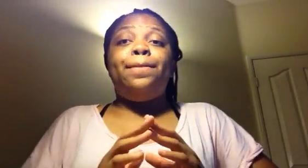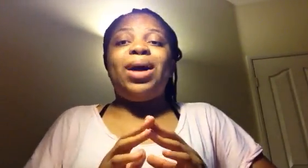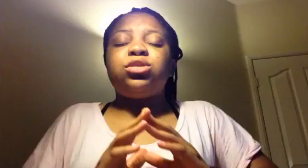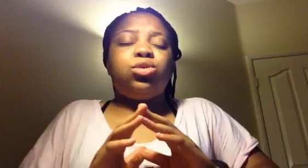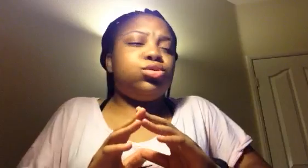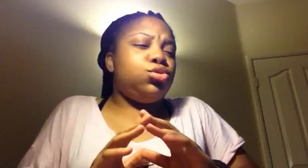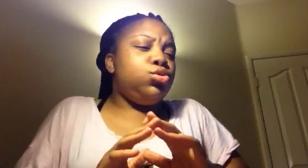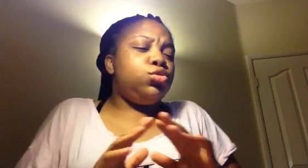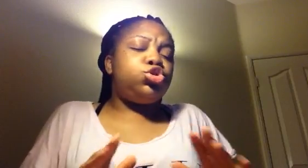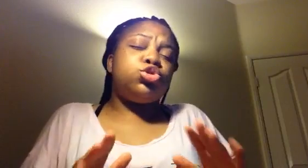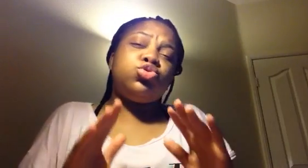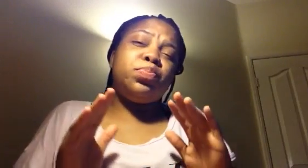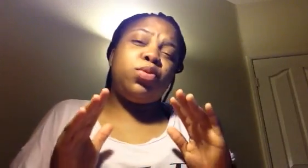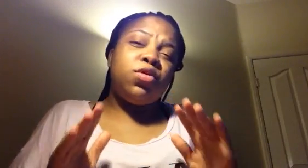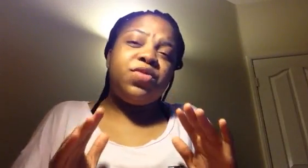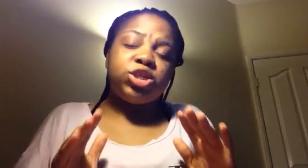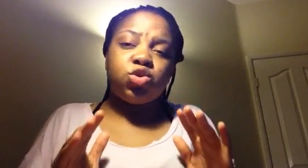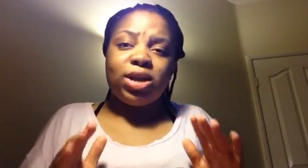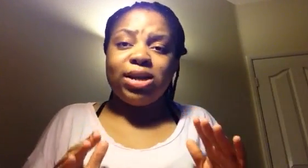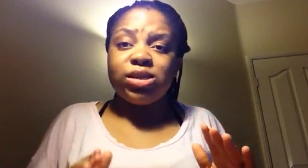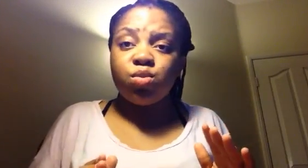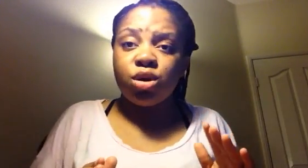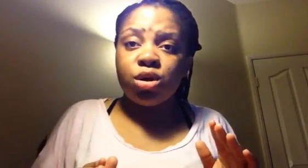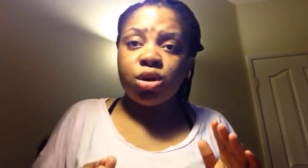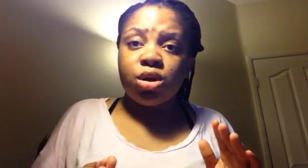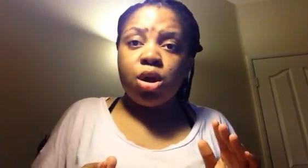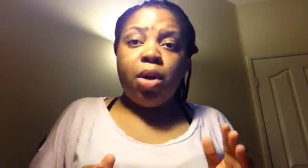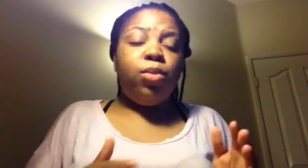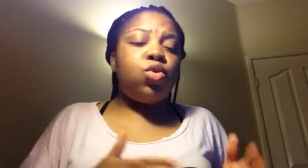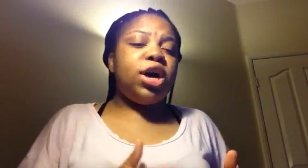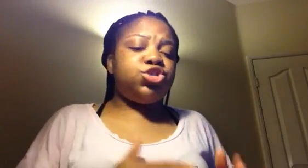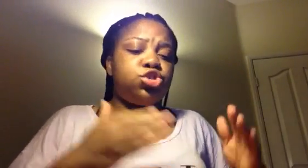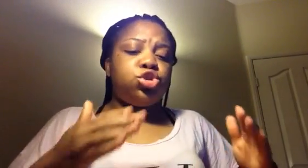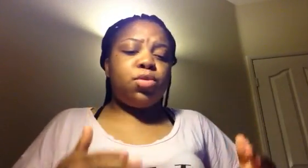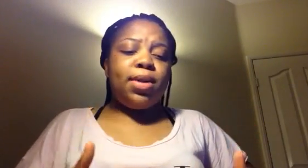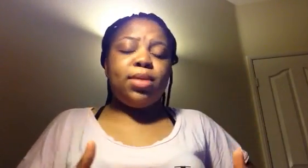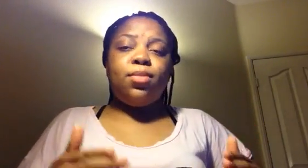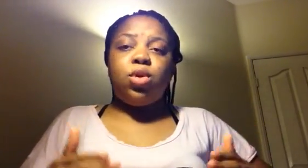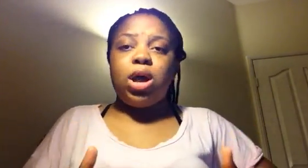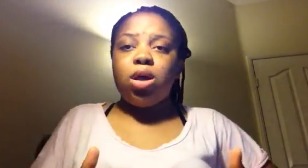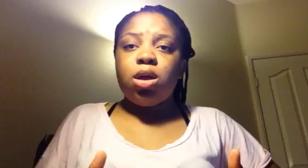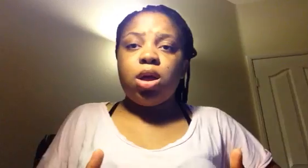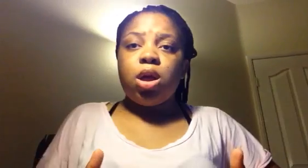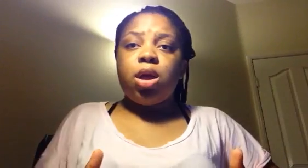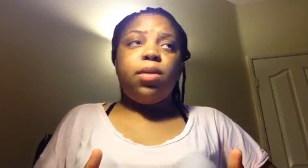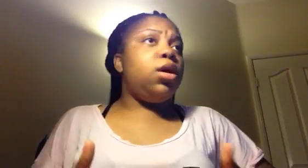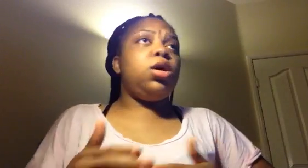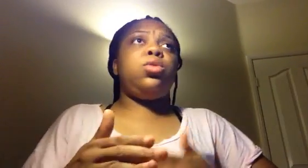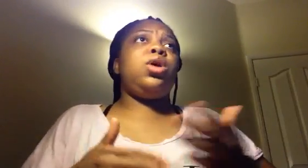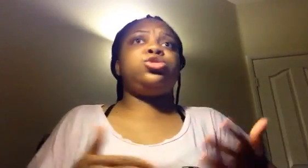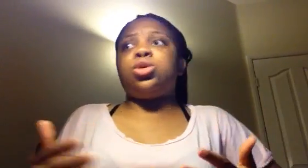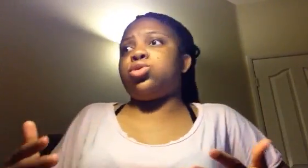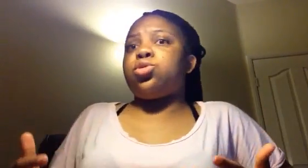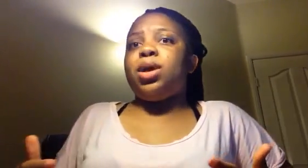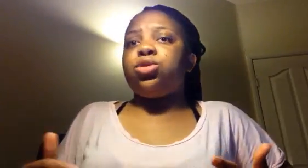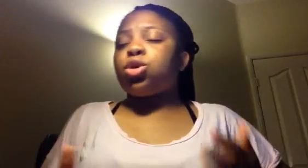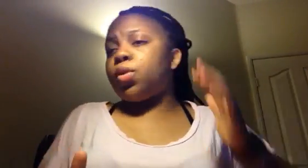pas de notion de professionnalisme. Mokanjo te demande, Mola, pourquoi